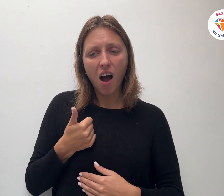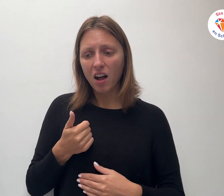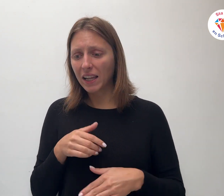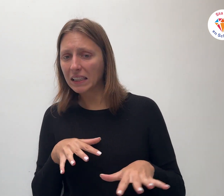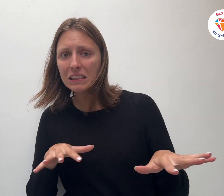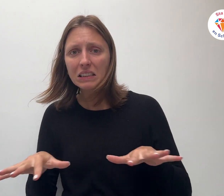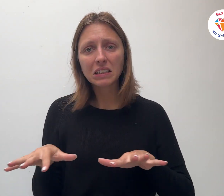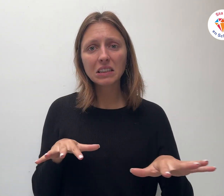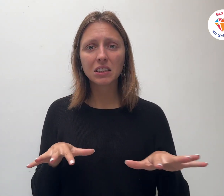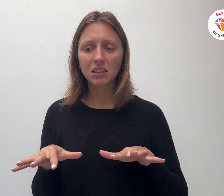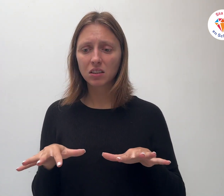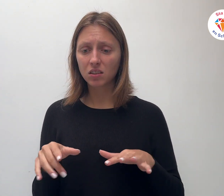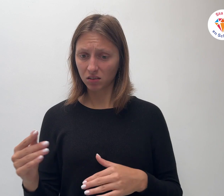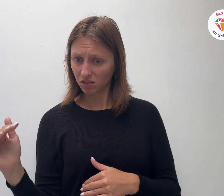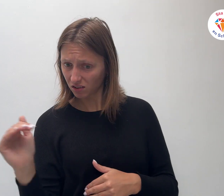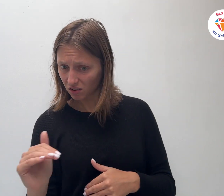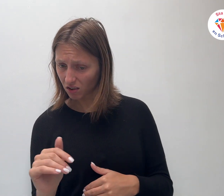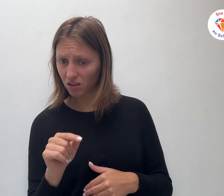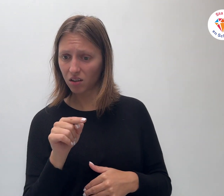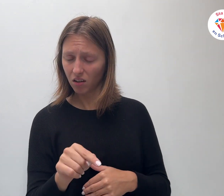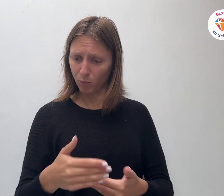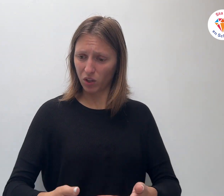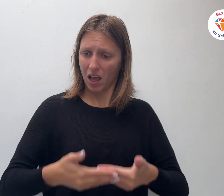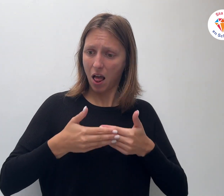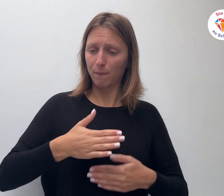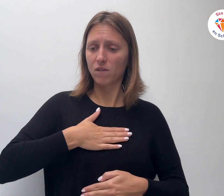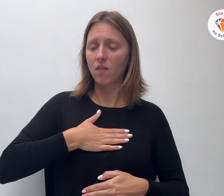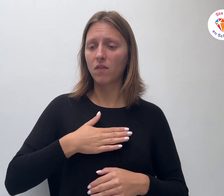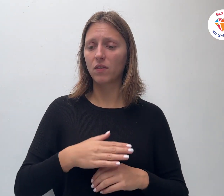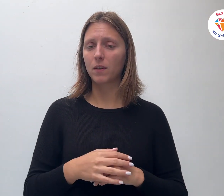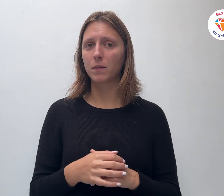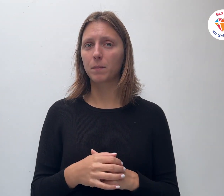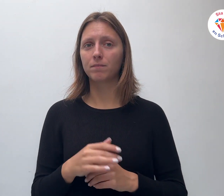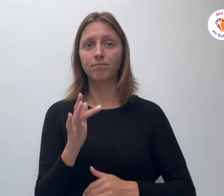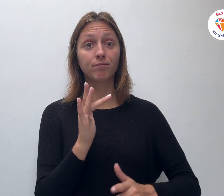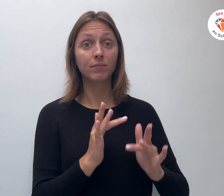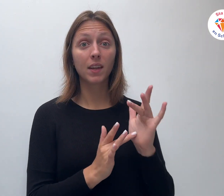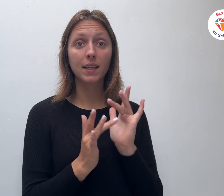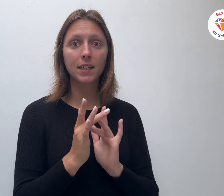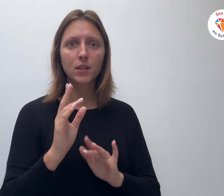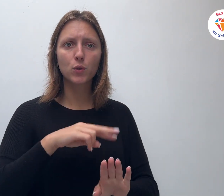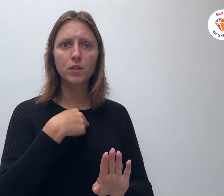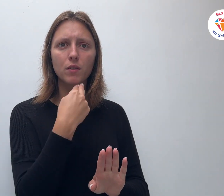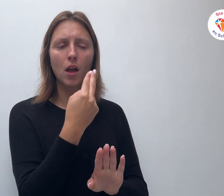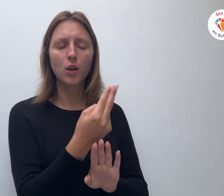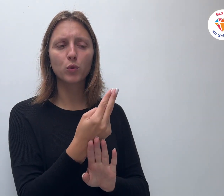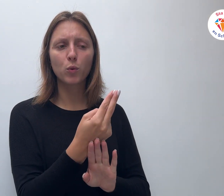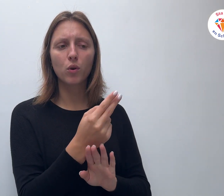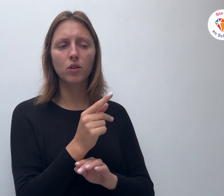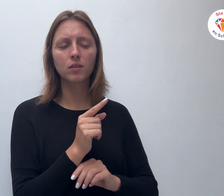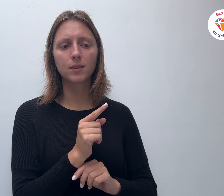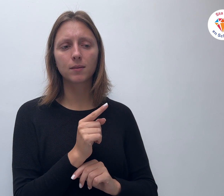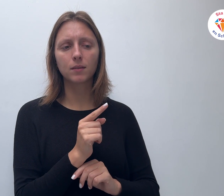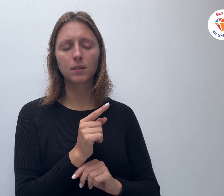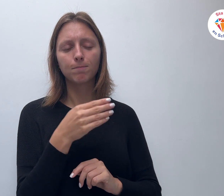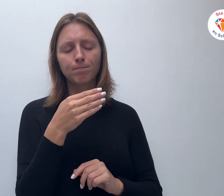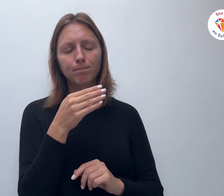Zeg toch tegen haar dat ze mij helpt. Jezus antwoordde en zei tegen haar, Marta, Marta,